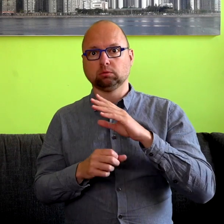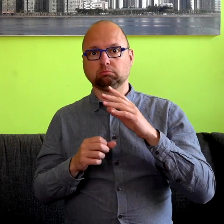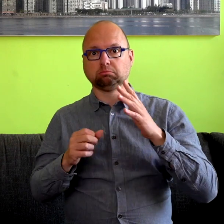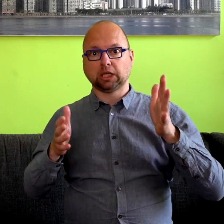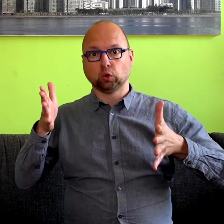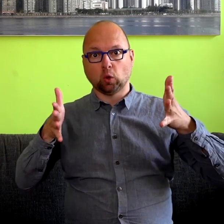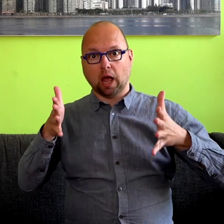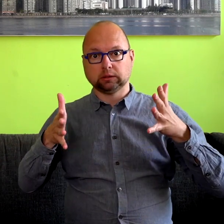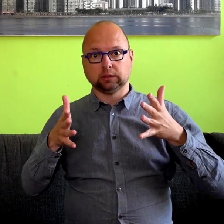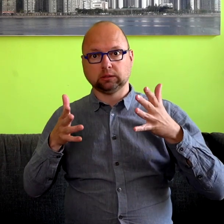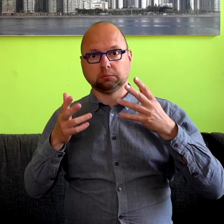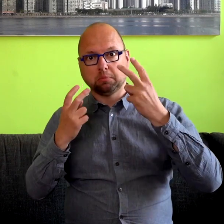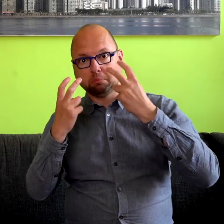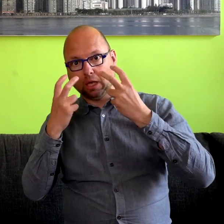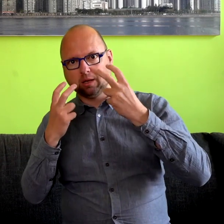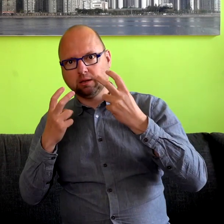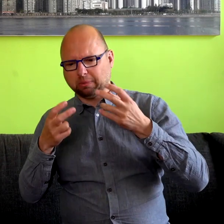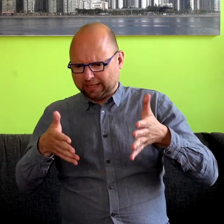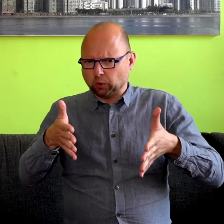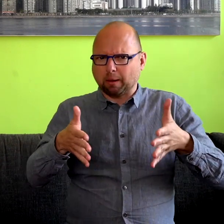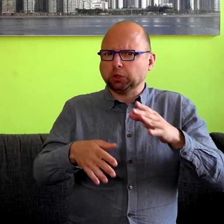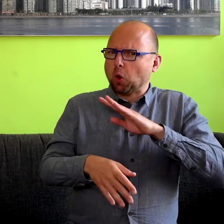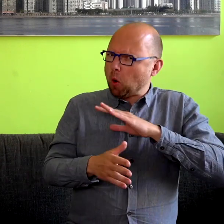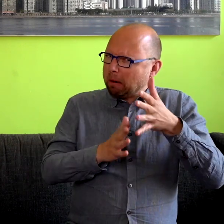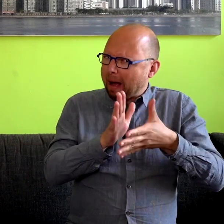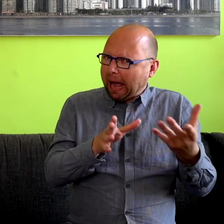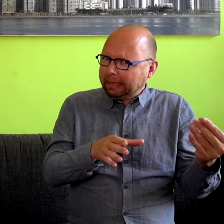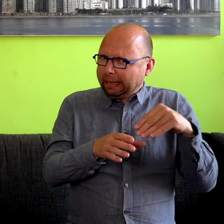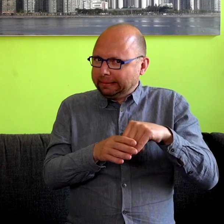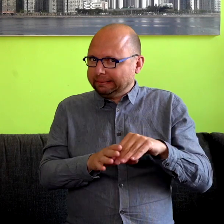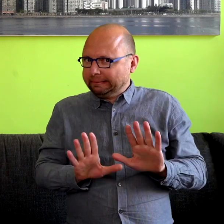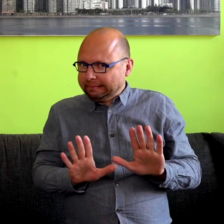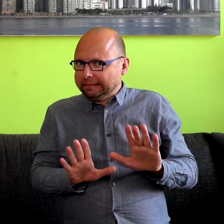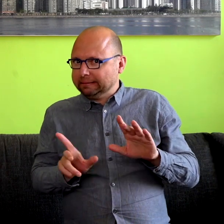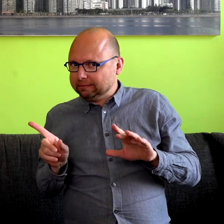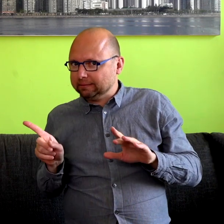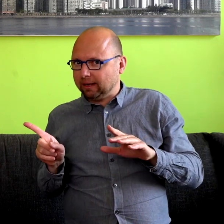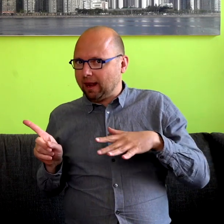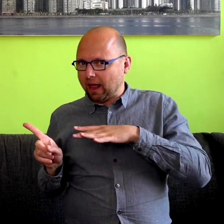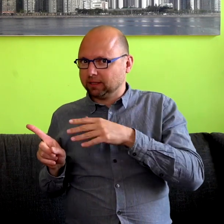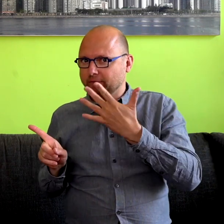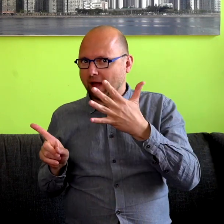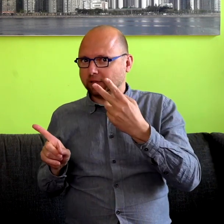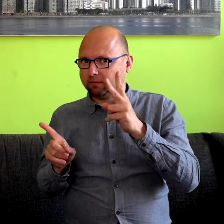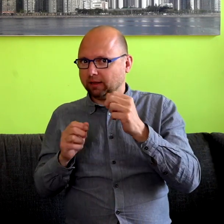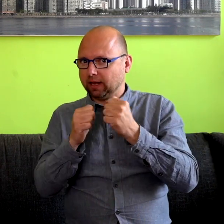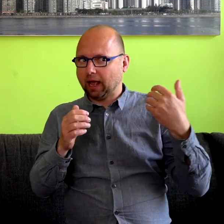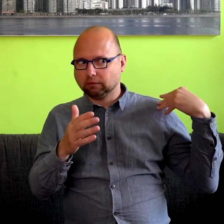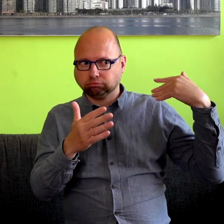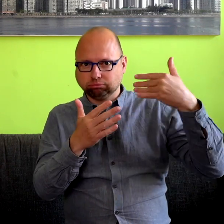geval misschien ook soms gebaren, want ik haal dat na 25 jaar een beetje door elkaar soms. Maar als u gewoon in een druk restaurant